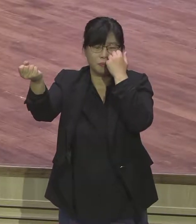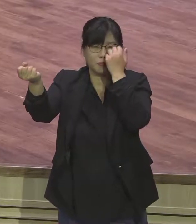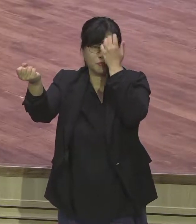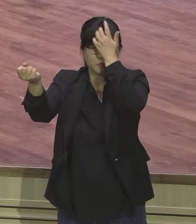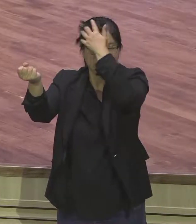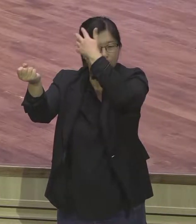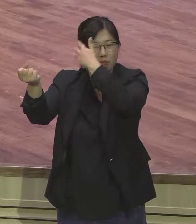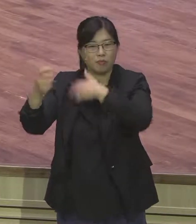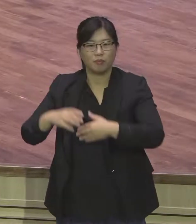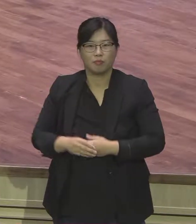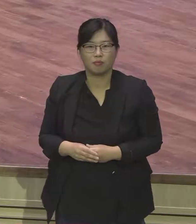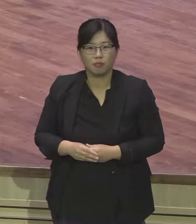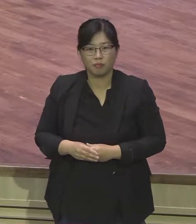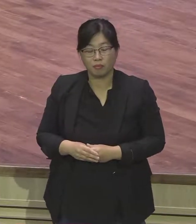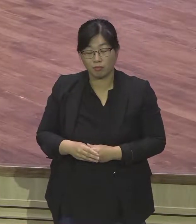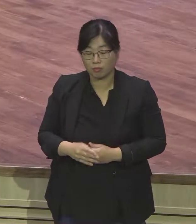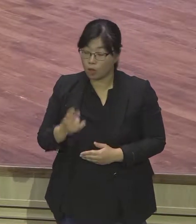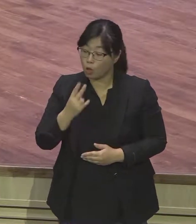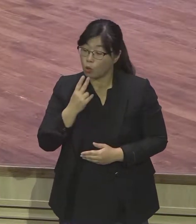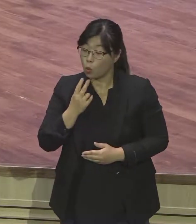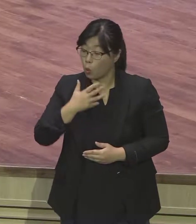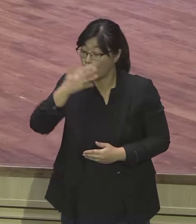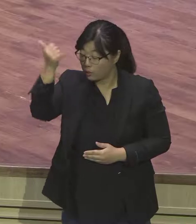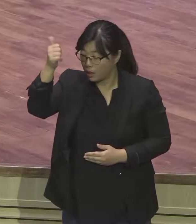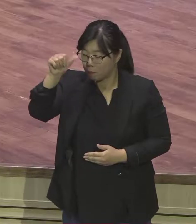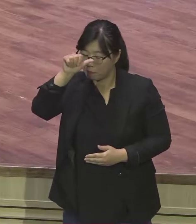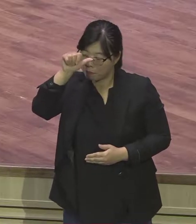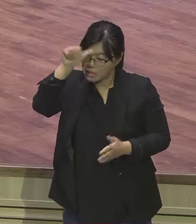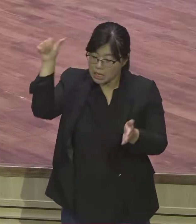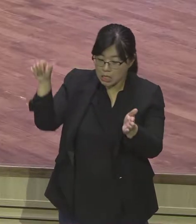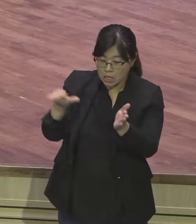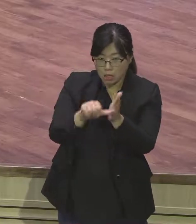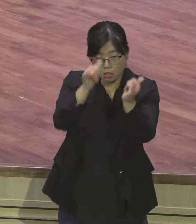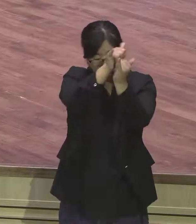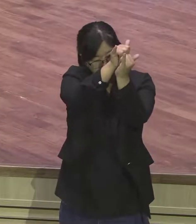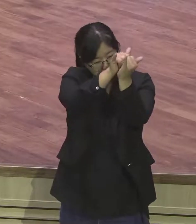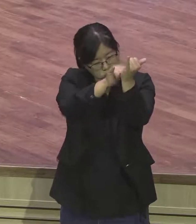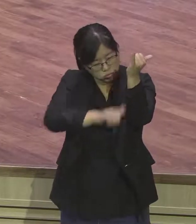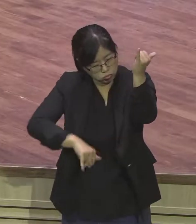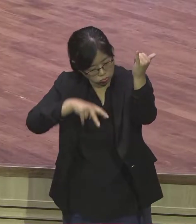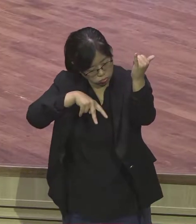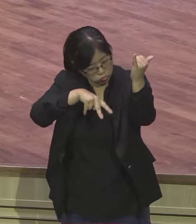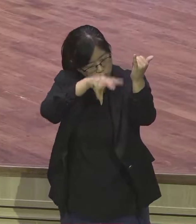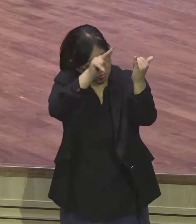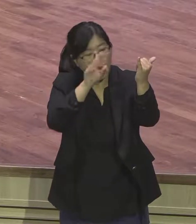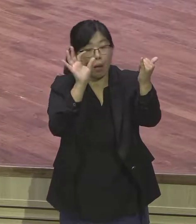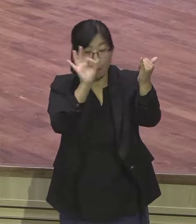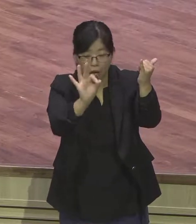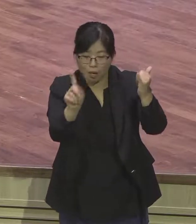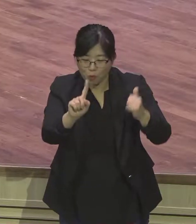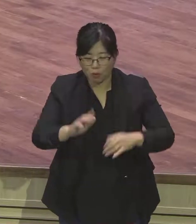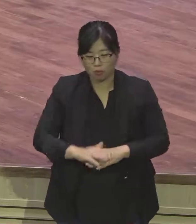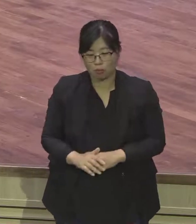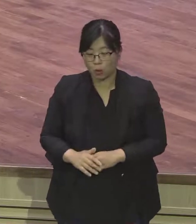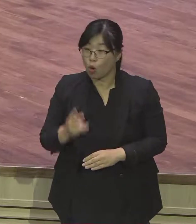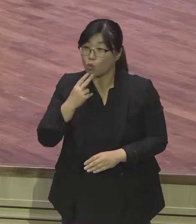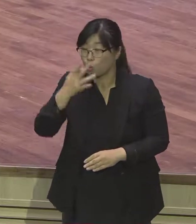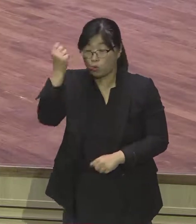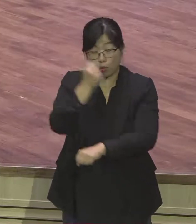잘해 시험을 쳤습니까 무슨 노력해서 아무것도 한거 없다니까 그냥 인도 따라간 거밖에 없어요 감옥에 있어요 감옥에